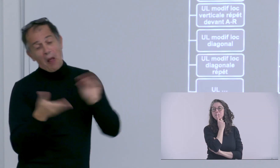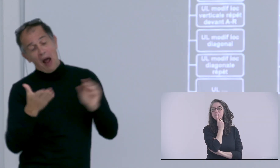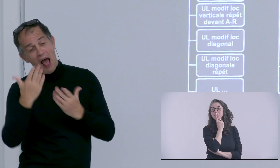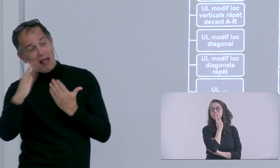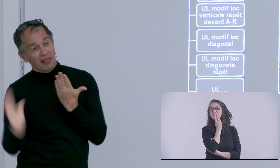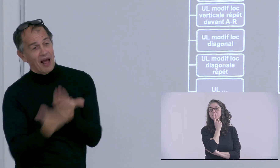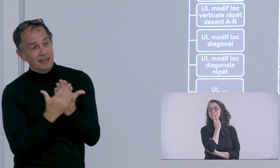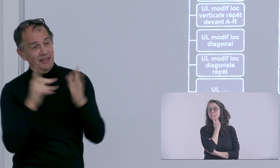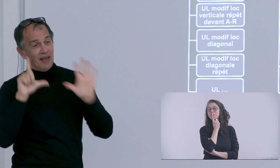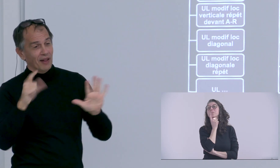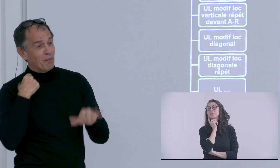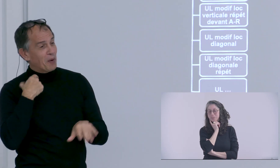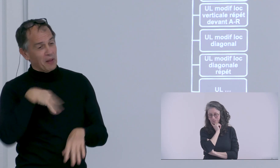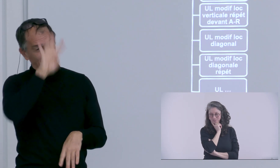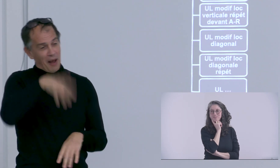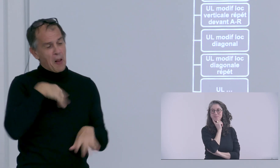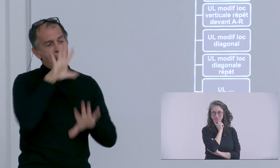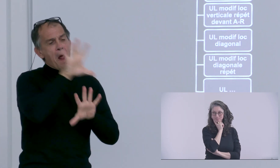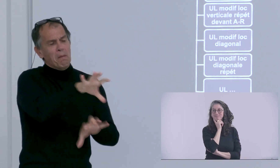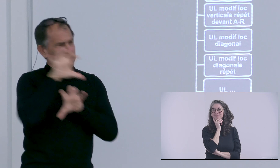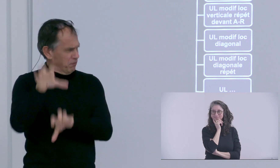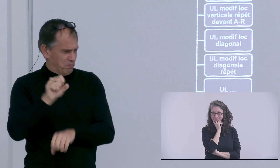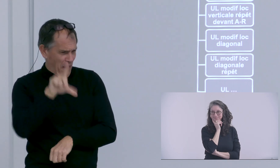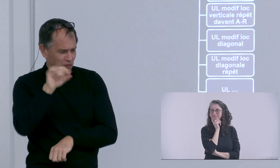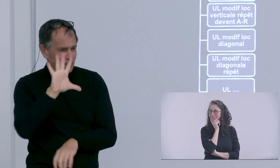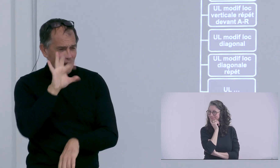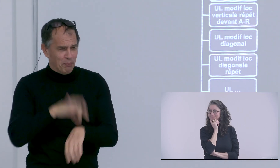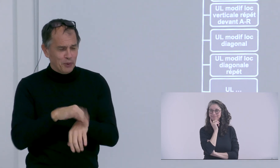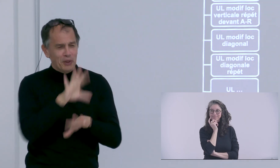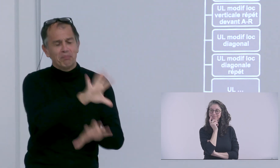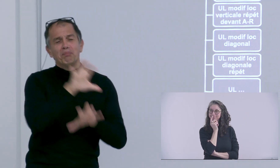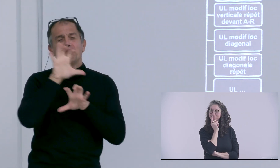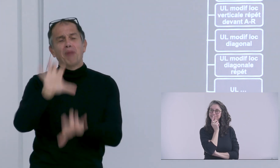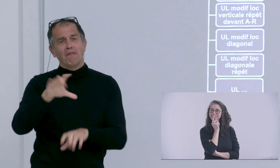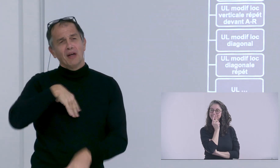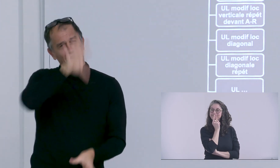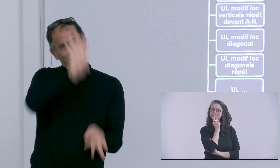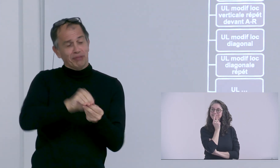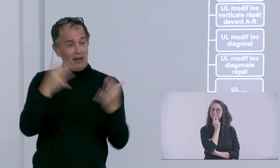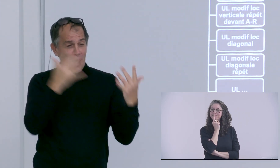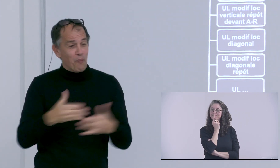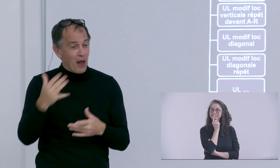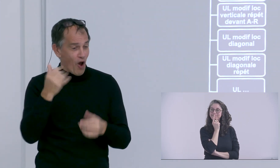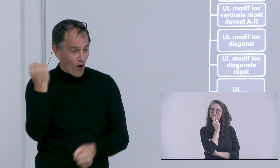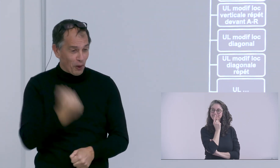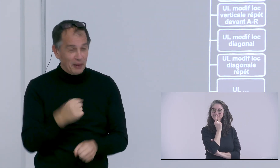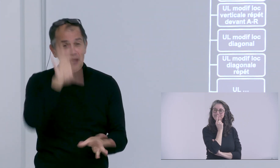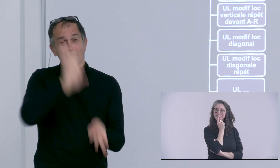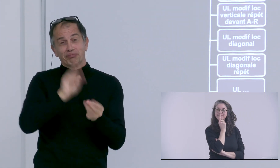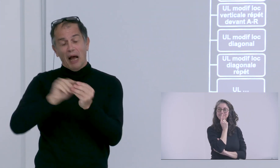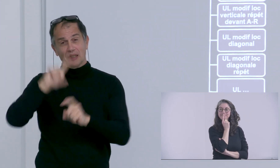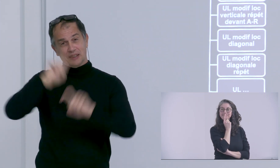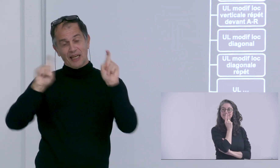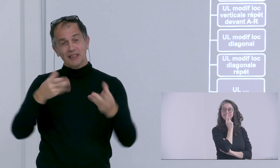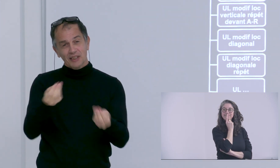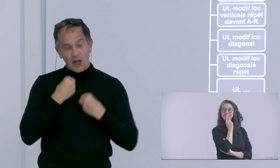désolé j'ai pris votre thèse j'ai pris les annexes l'annexe numéro 7 où il y avait un tableau et en quelques minutes 5 minutes ça m'a pris 5 minutes et